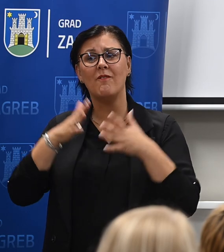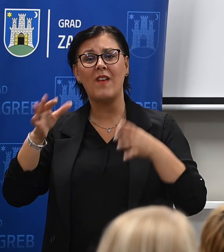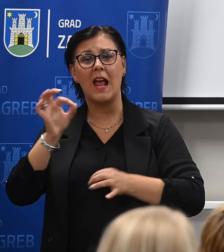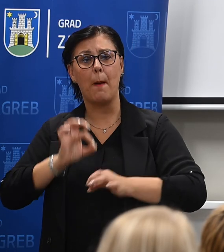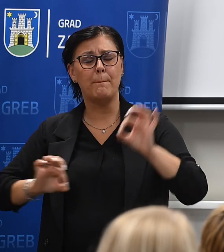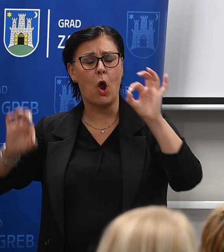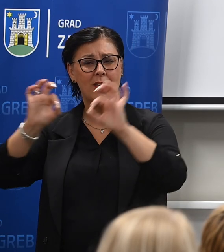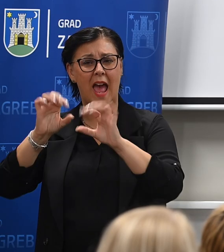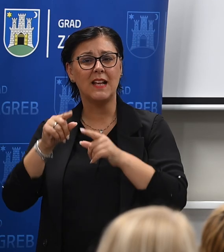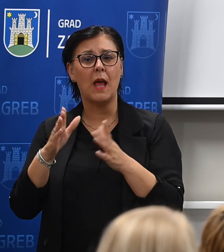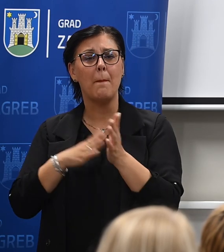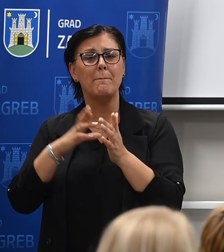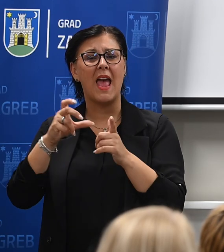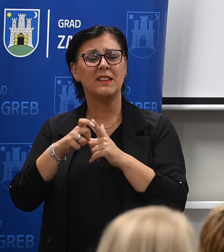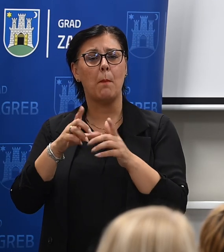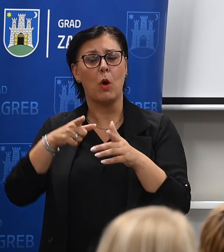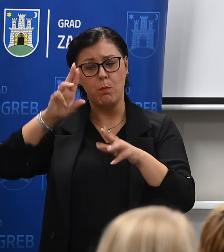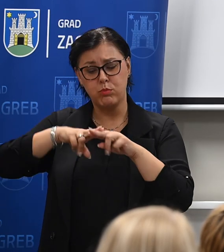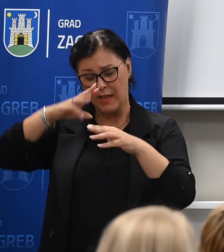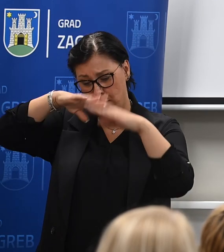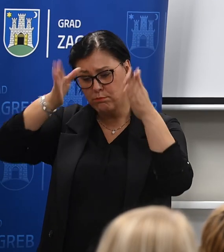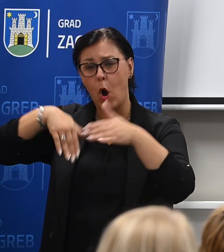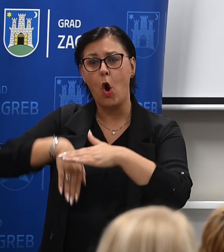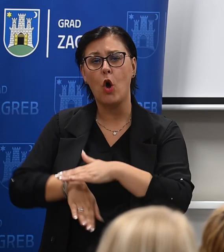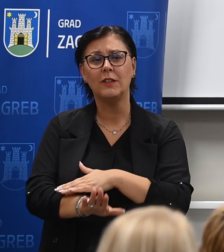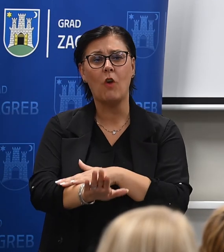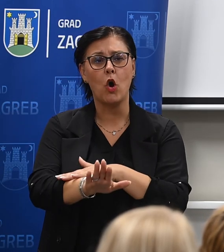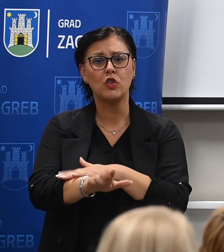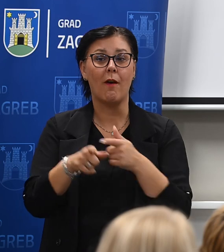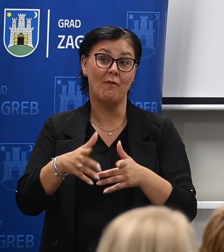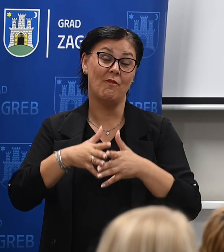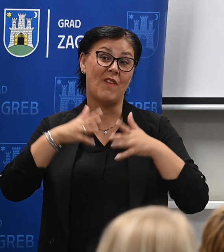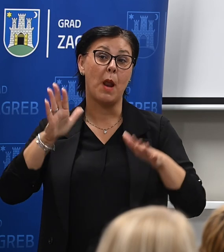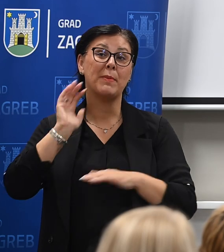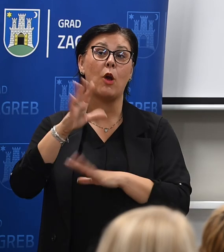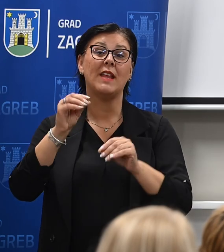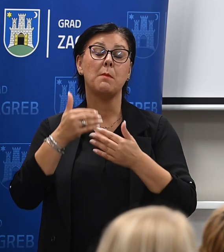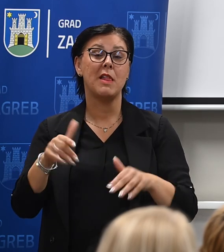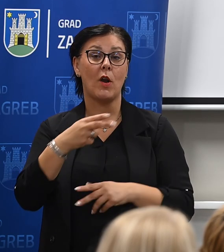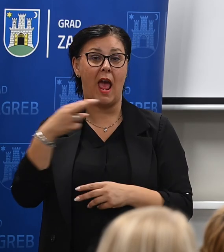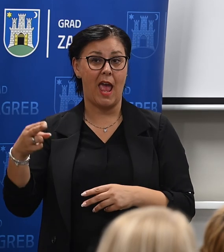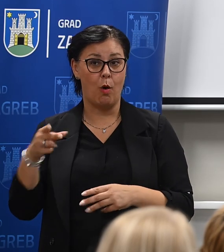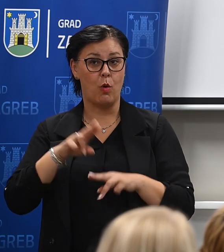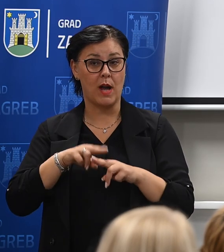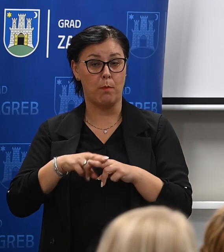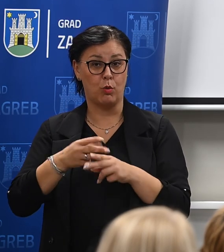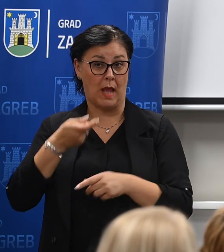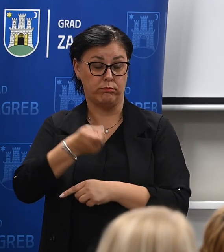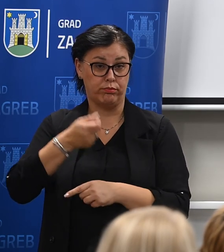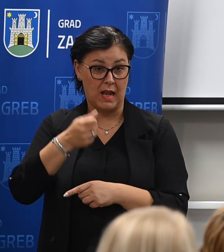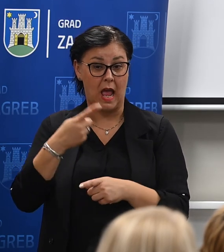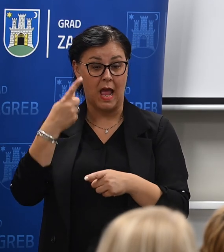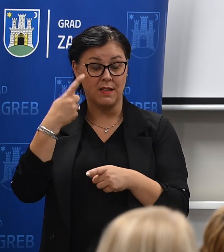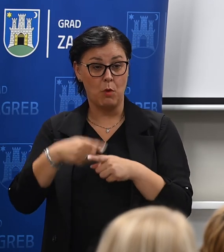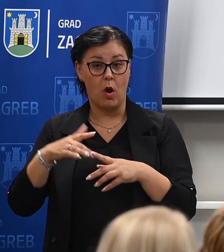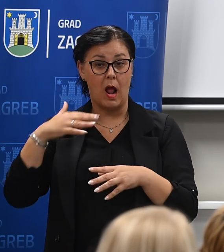potoki gdje ćemo imati podvežnjak koji će biti sigurno ogromna investicija od nekoliko desetaka milijuna eura kako bi imali prijelaz